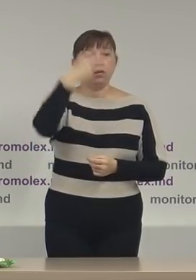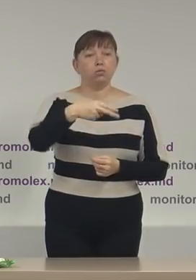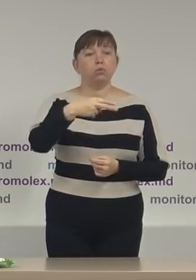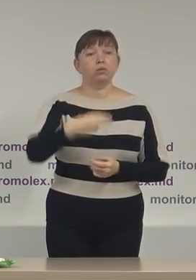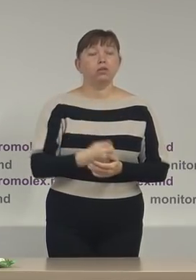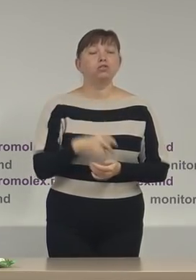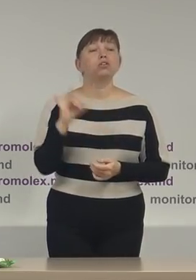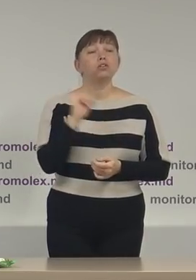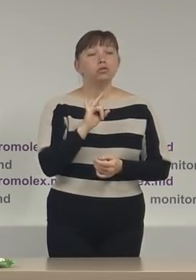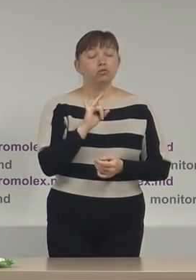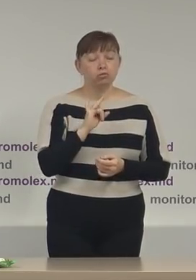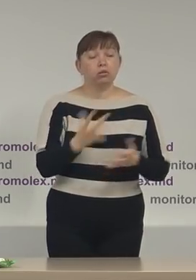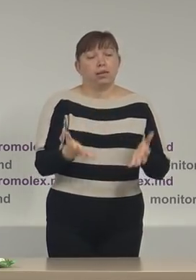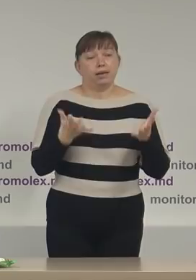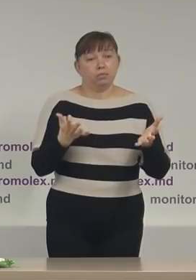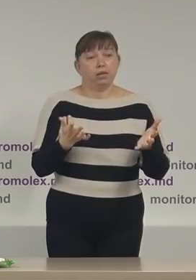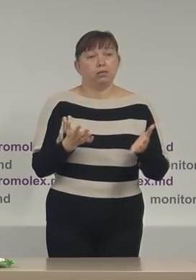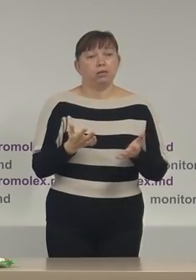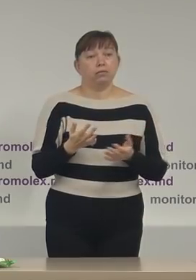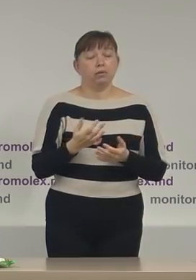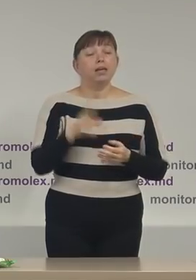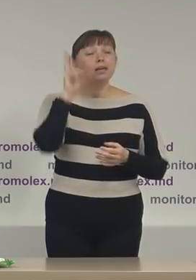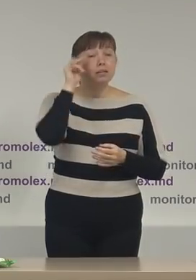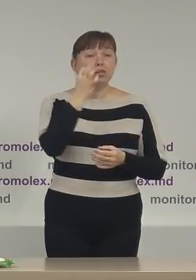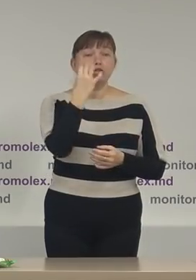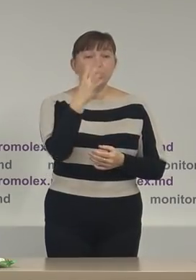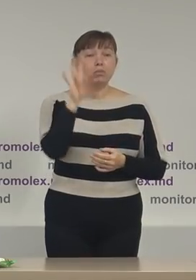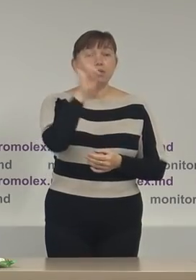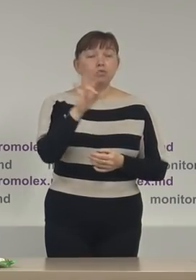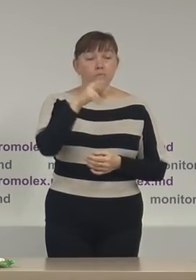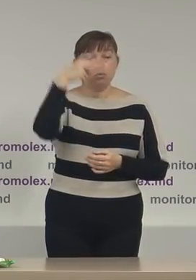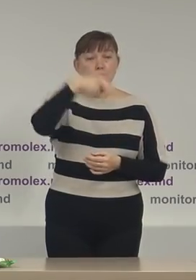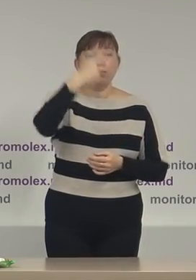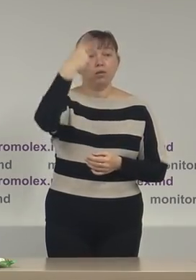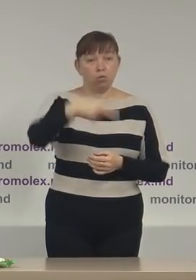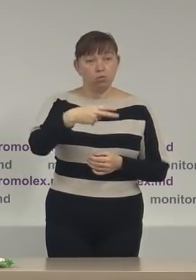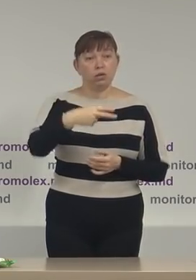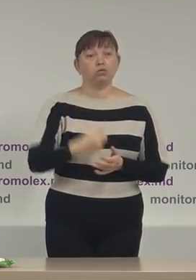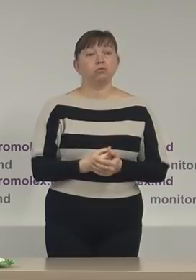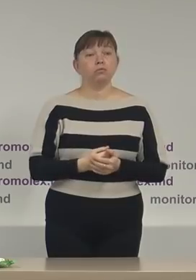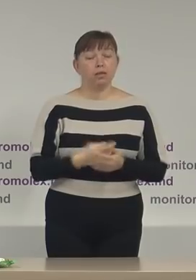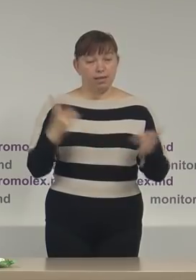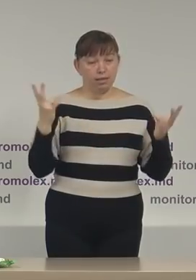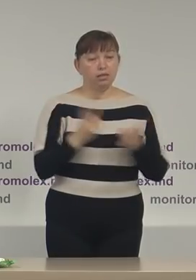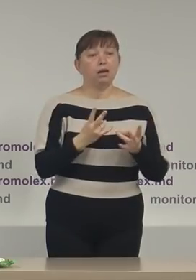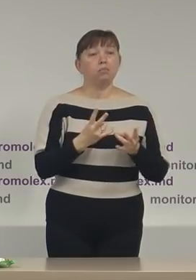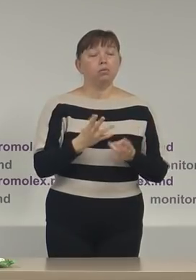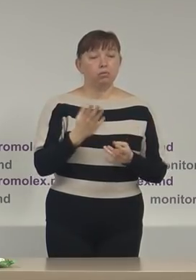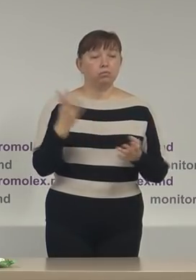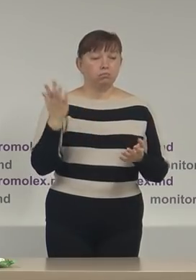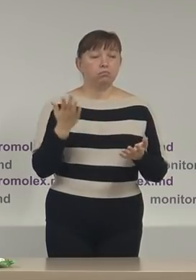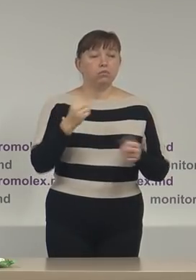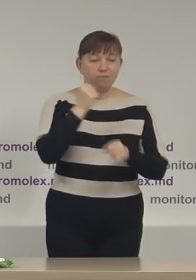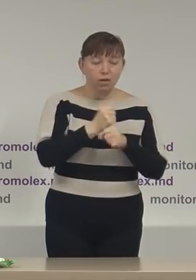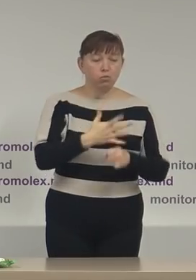și respectiv în data de 15 noiembrie 2020 trebuie să fie făcută